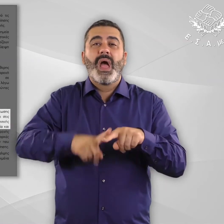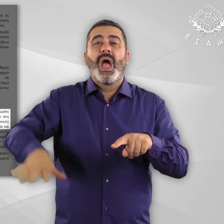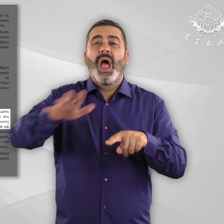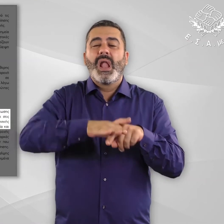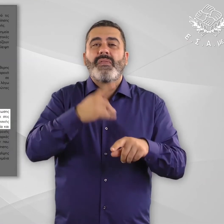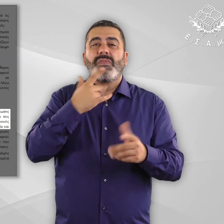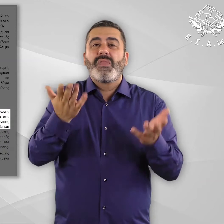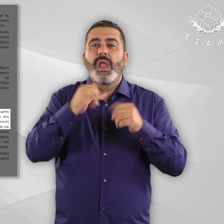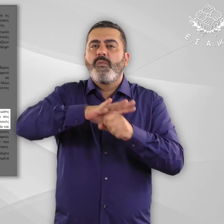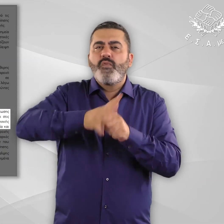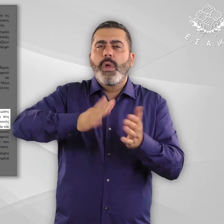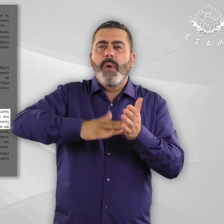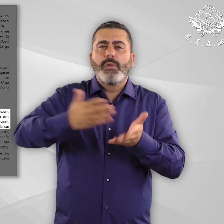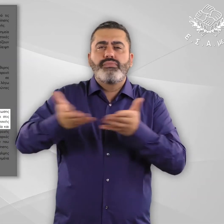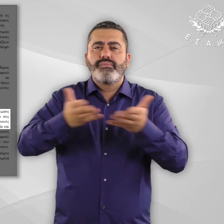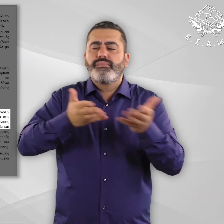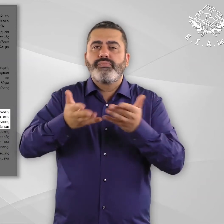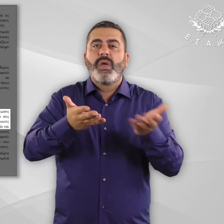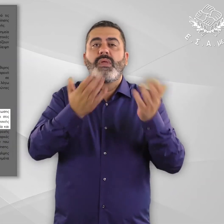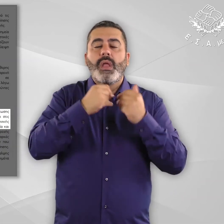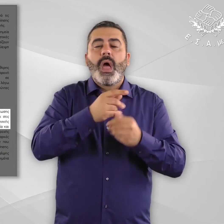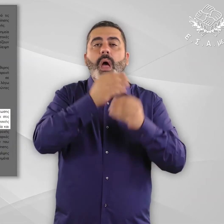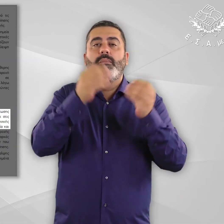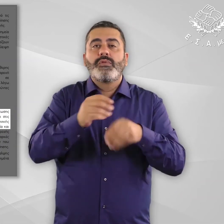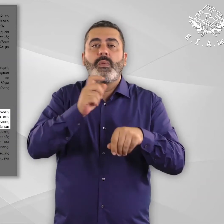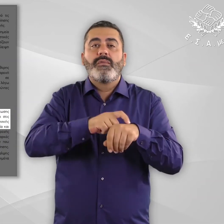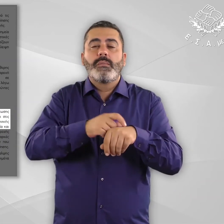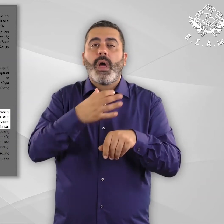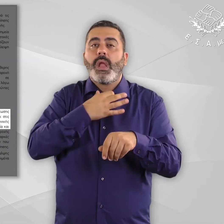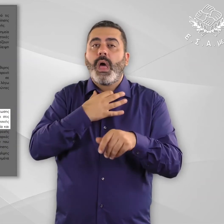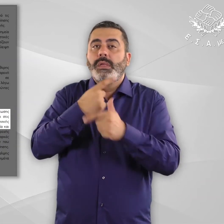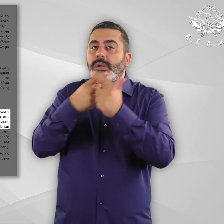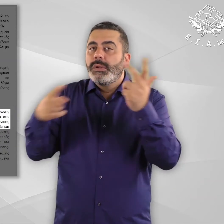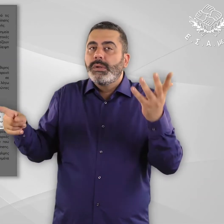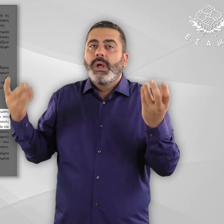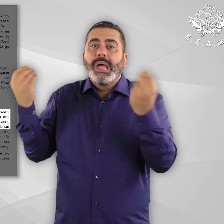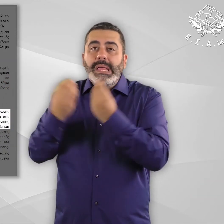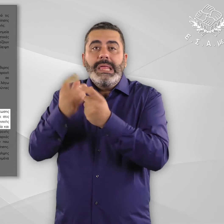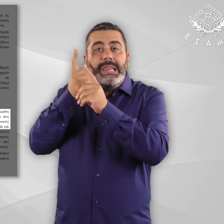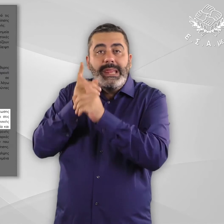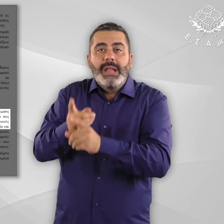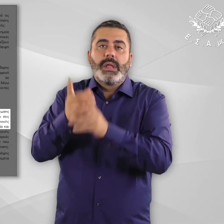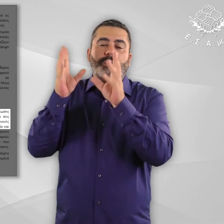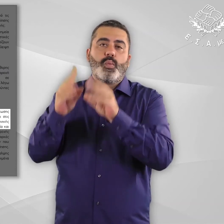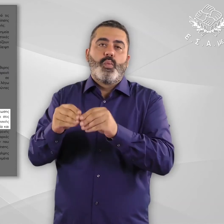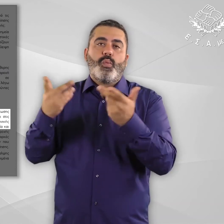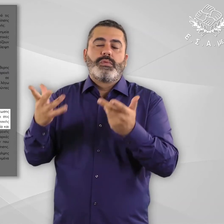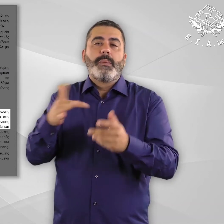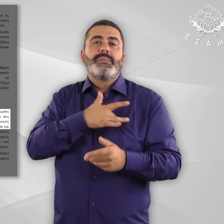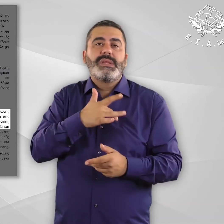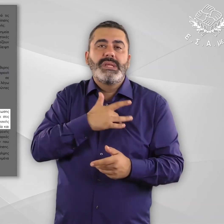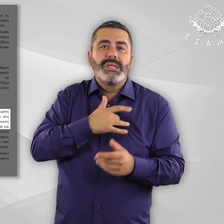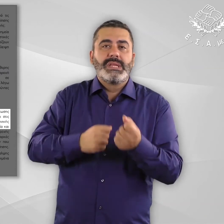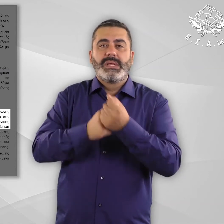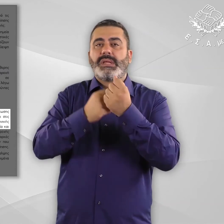Ωστόσο, το σύστημα υγείας στην Ελλάδα, λόγω της υποστελέχωσης των δομών και των υπηρεσιών του, δεν ανταποκρίνεται